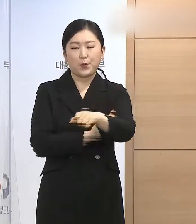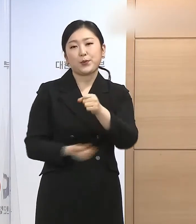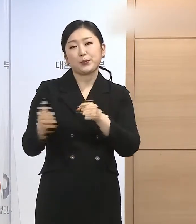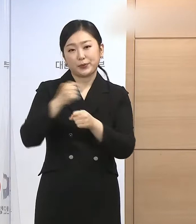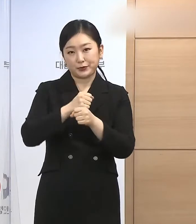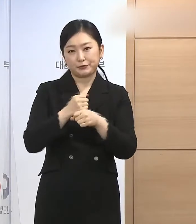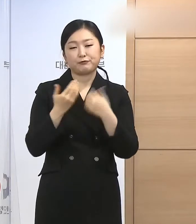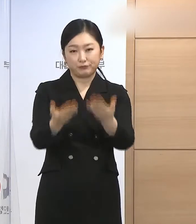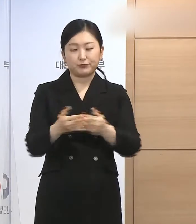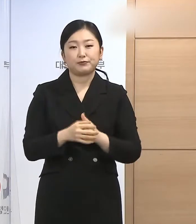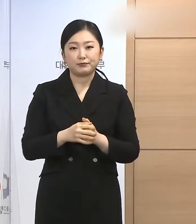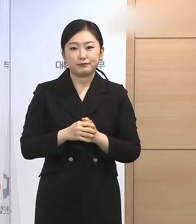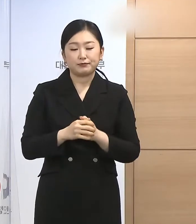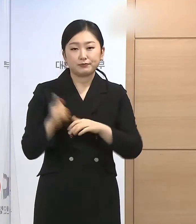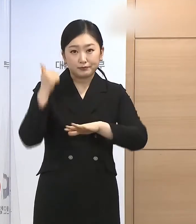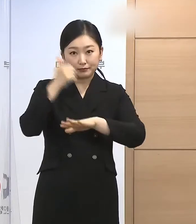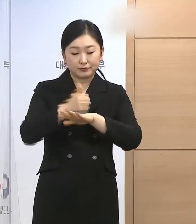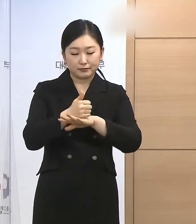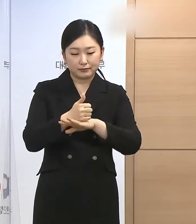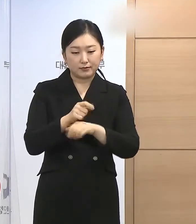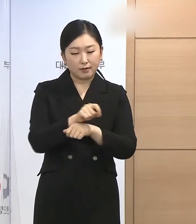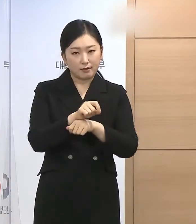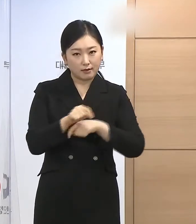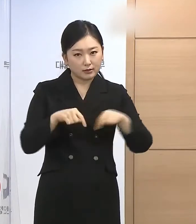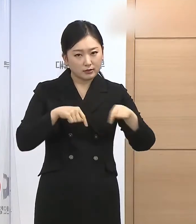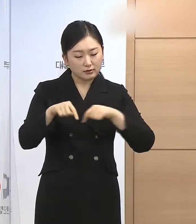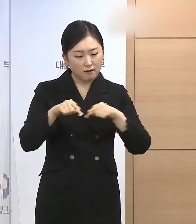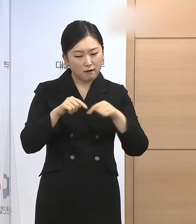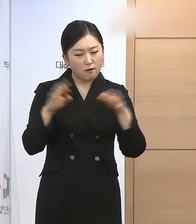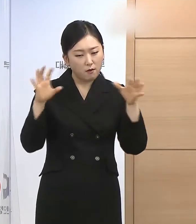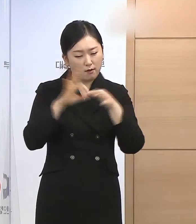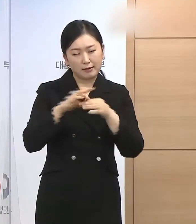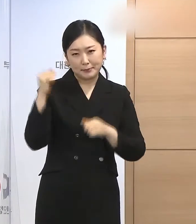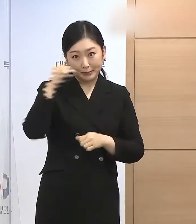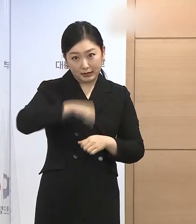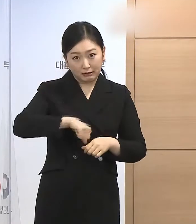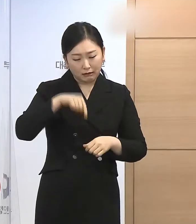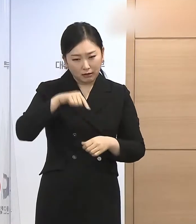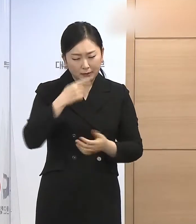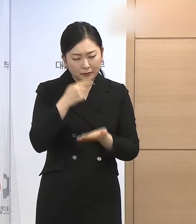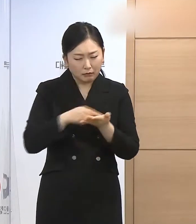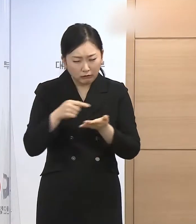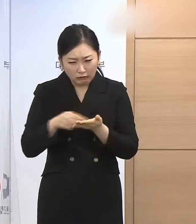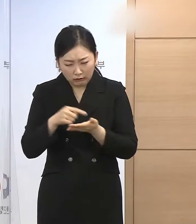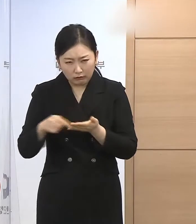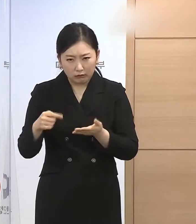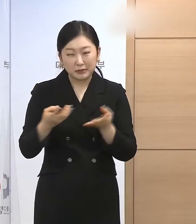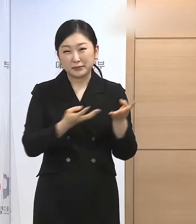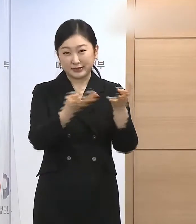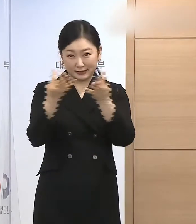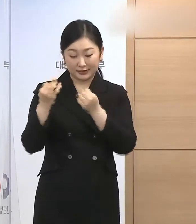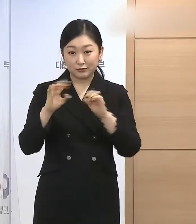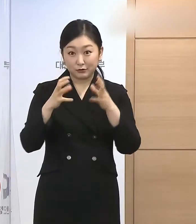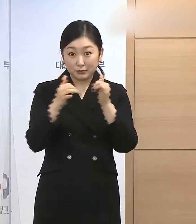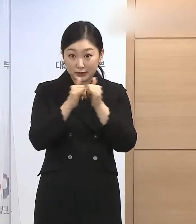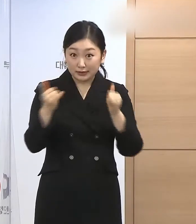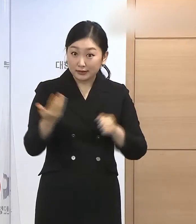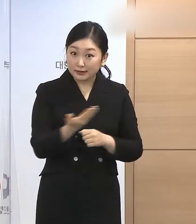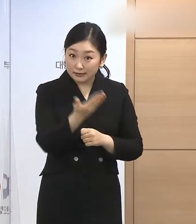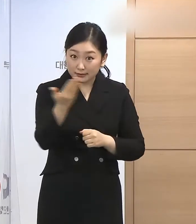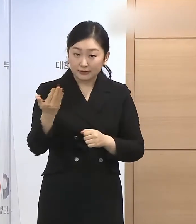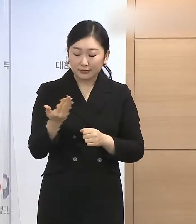마지막으로 행정법규 위반으로 인한 각종 제재 조치도 감면하여 보다 많은 국민들께서 혜택이